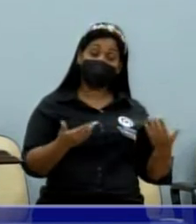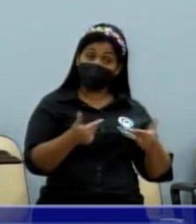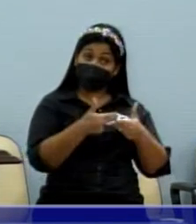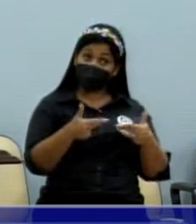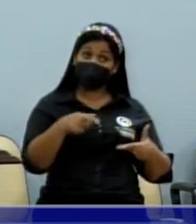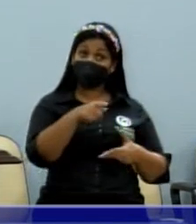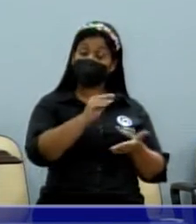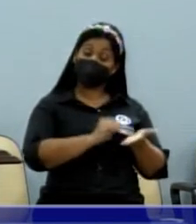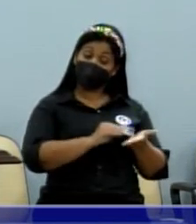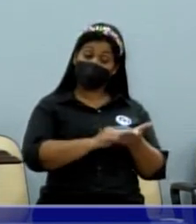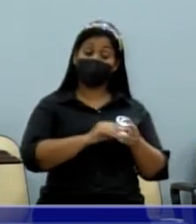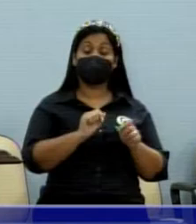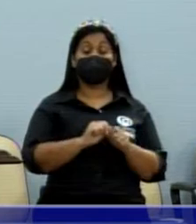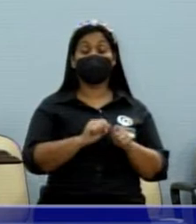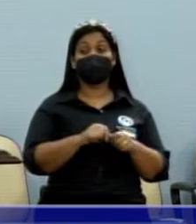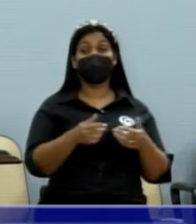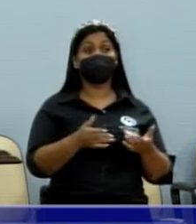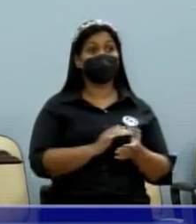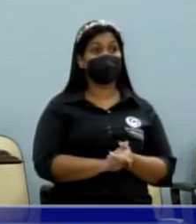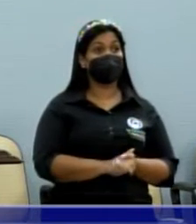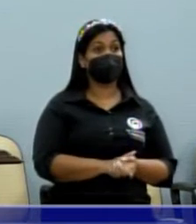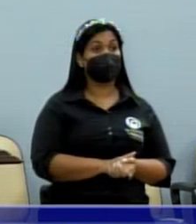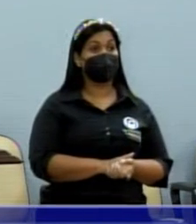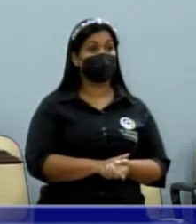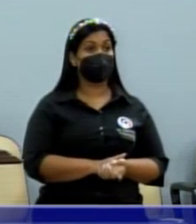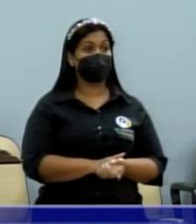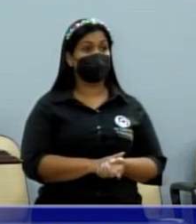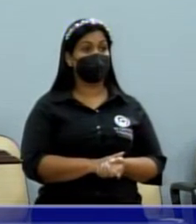coisas que o senhor não fez, prometeu e não fez.